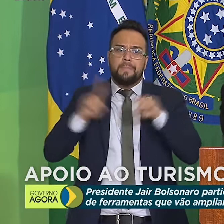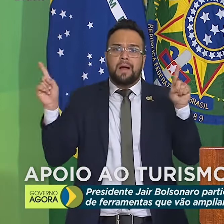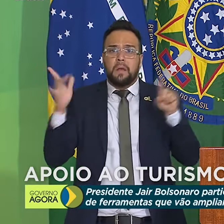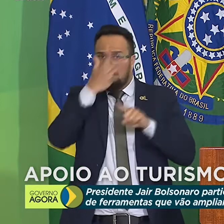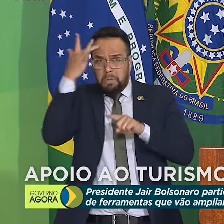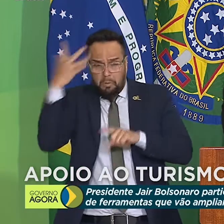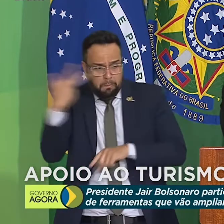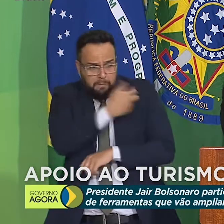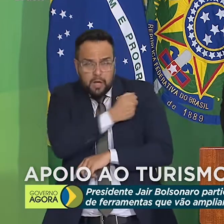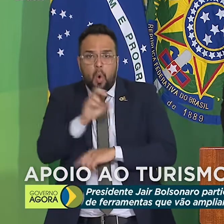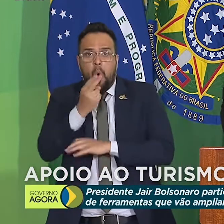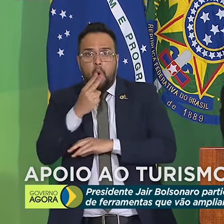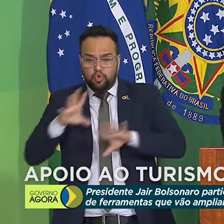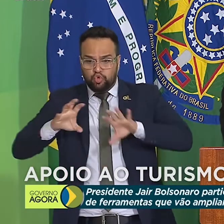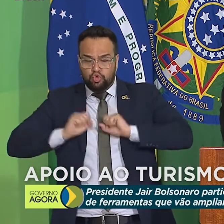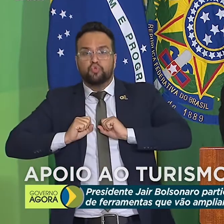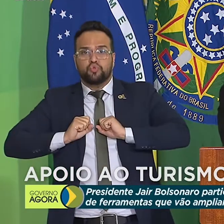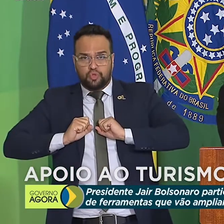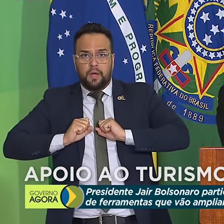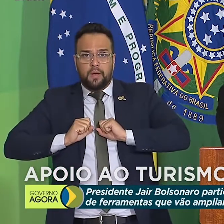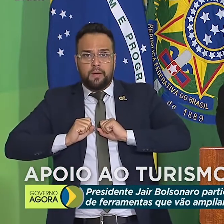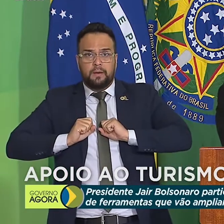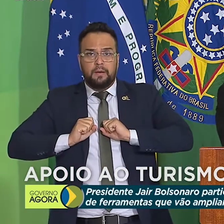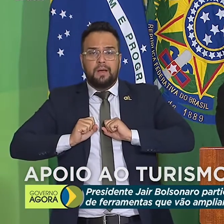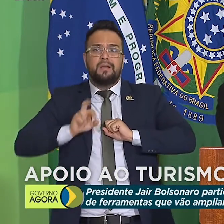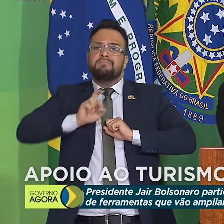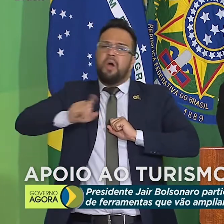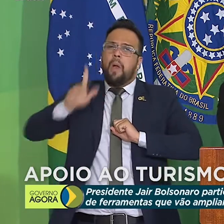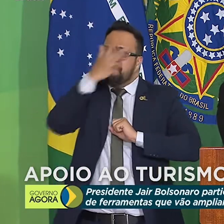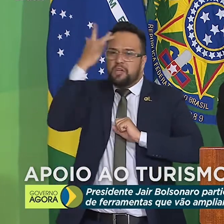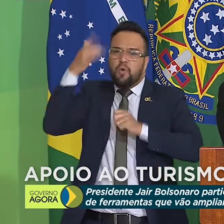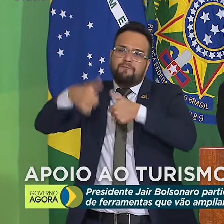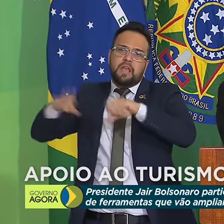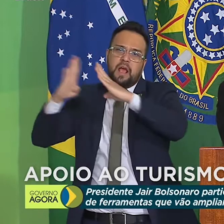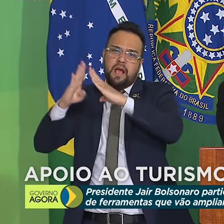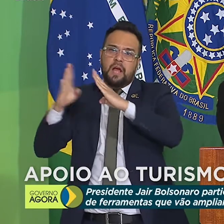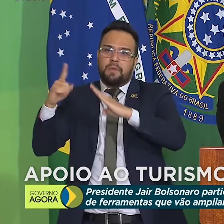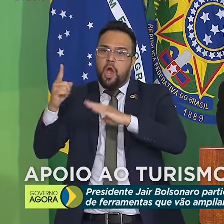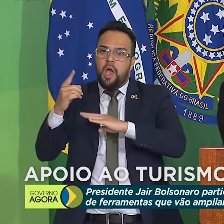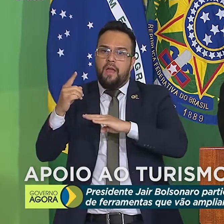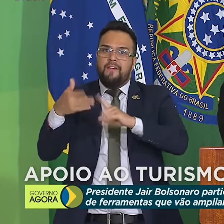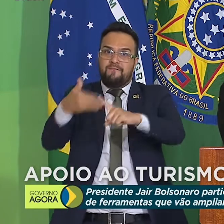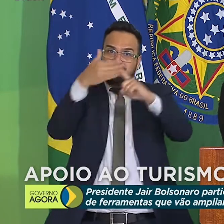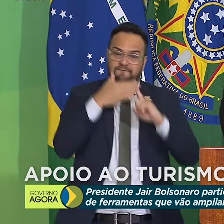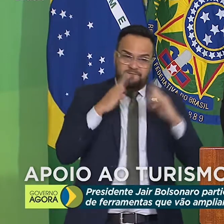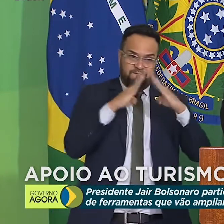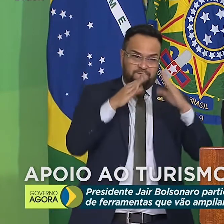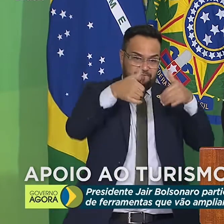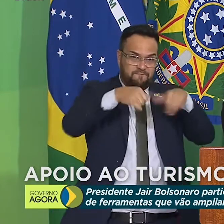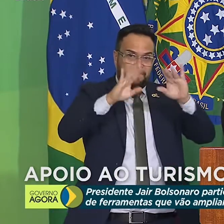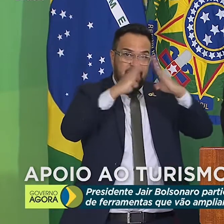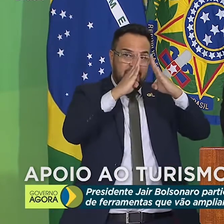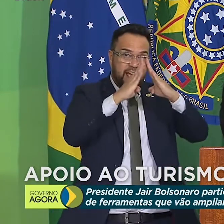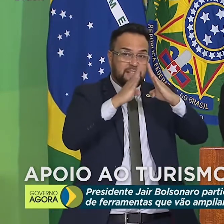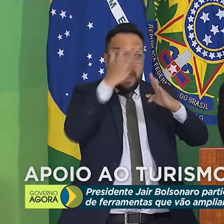casa. Não é que ele fique em casa todo mundo. A quarentena é para quem está infectado, não é para todo